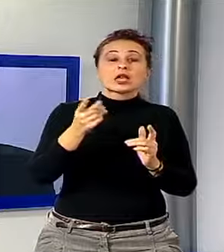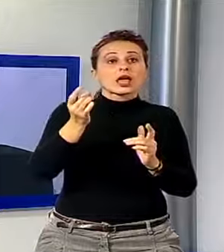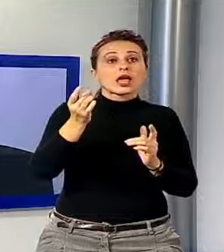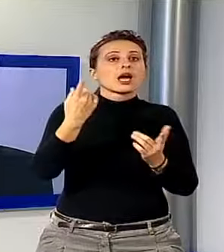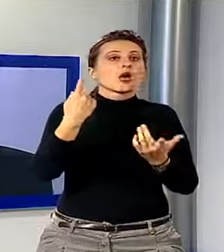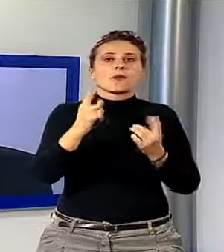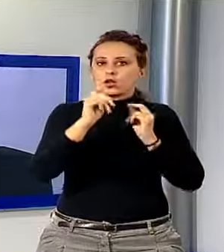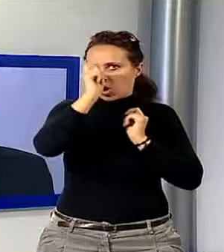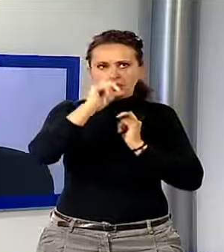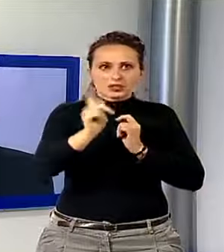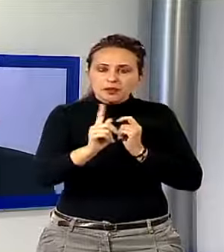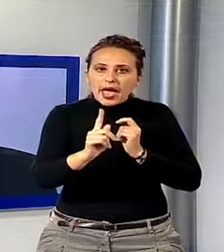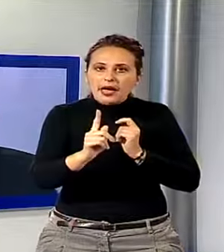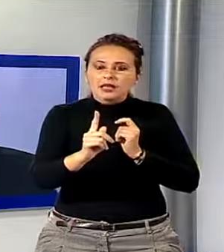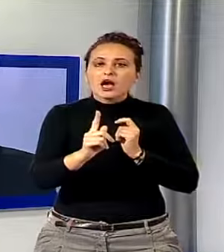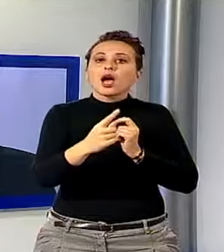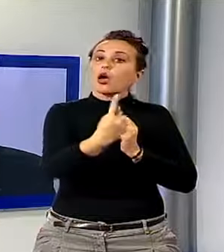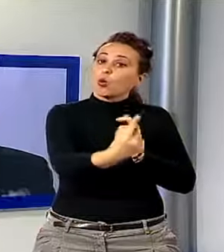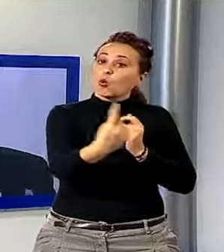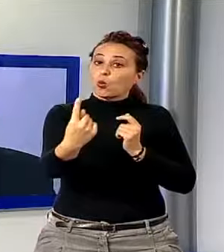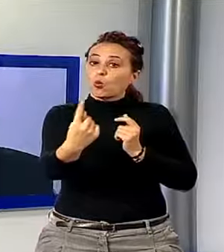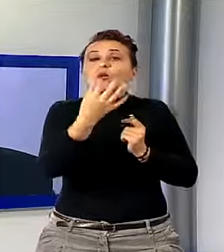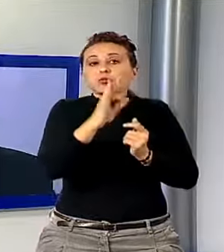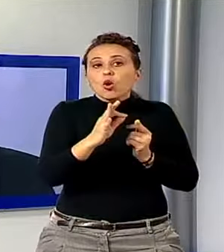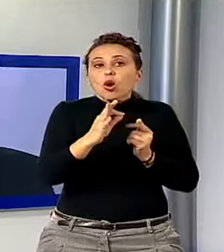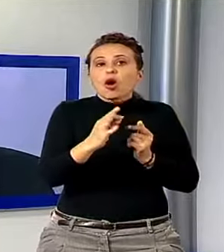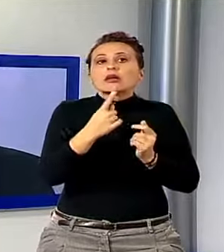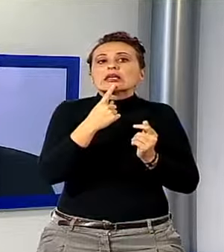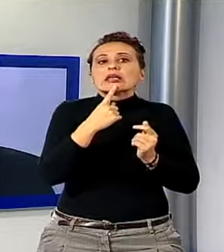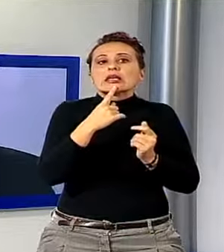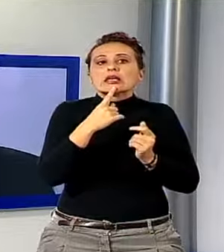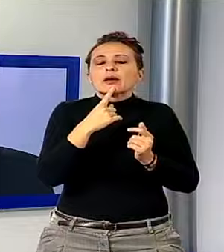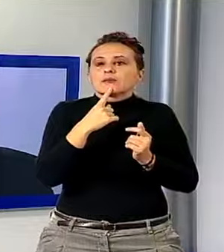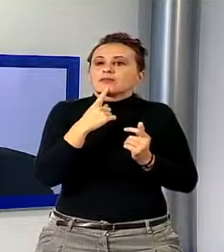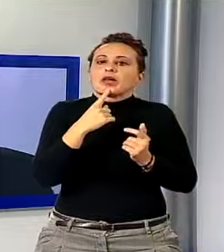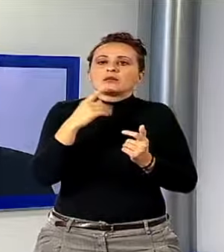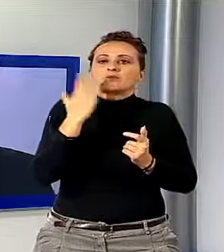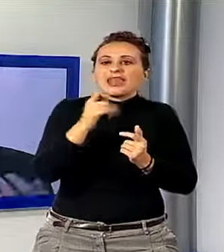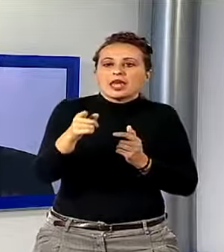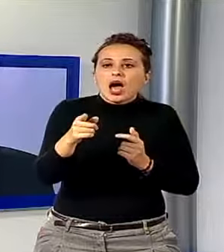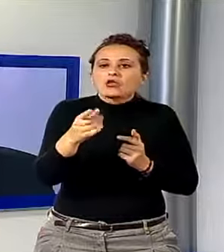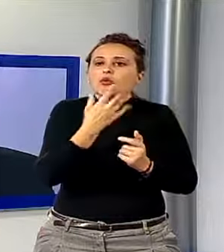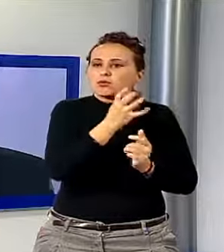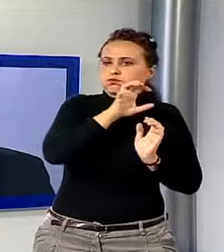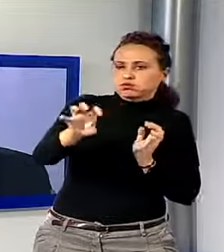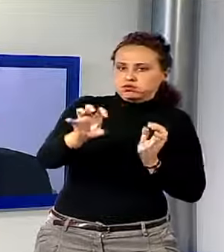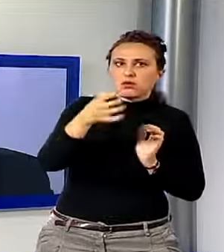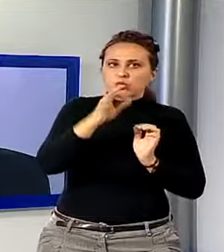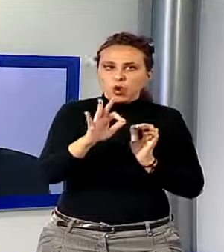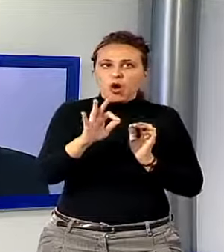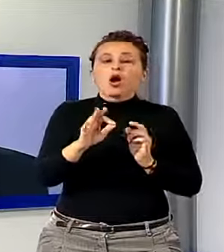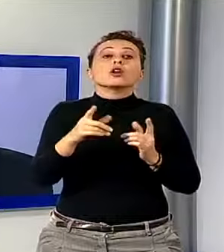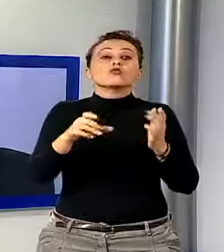consentano al convivente che ha subito l'inadempienza di rivolgersi al giudice per ottenere l'esecuzione in forma